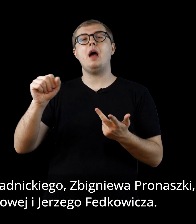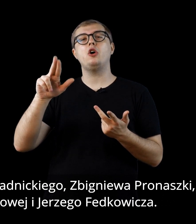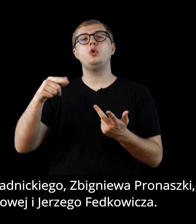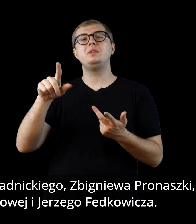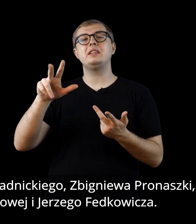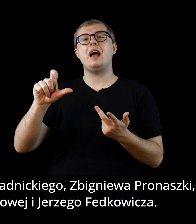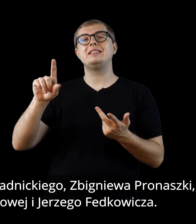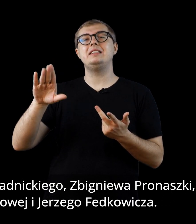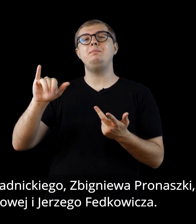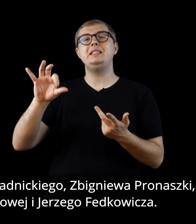Jerzego Fetkowicza.